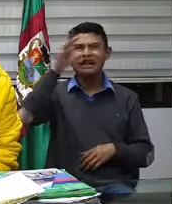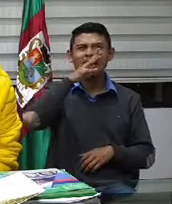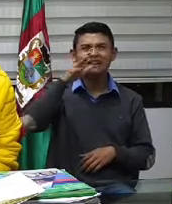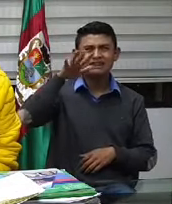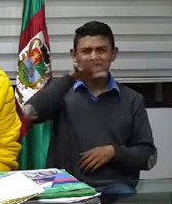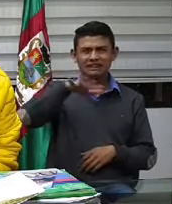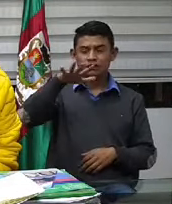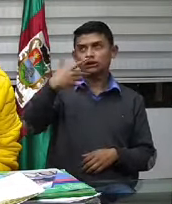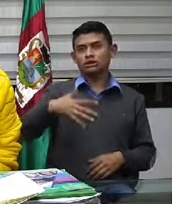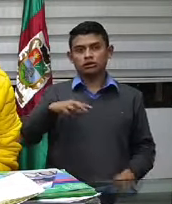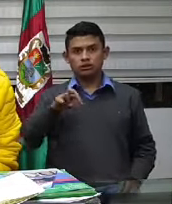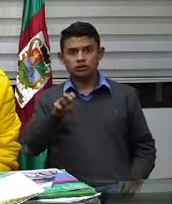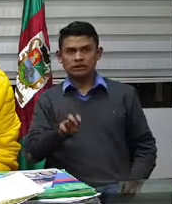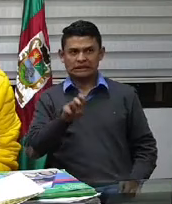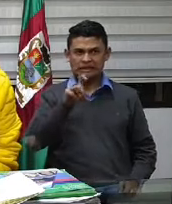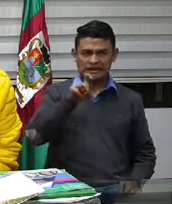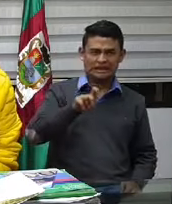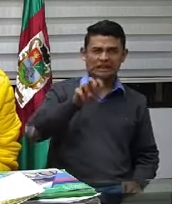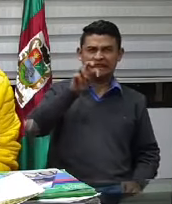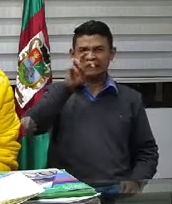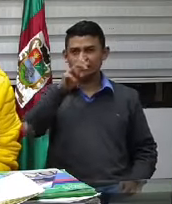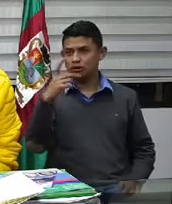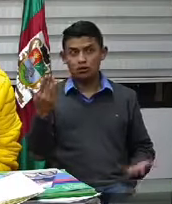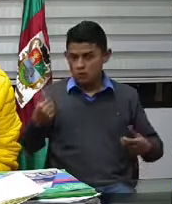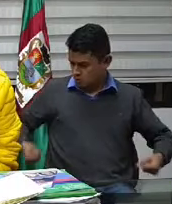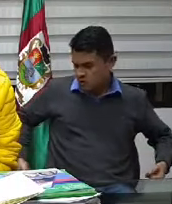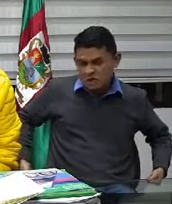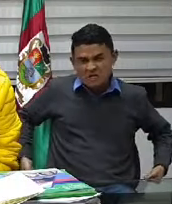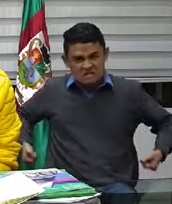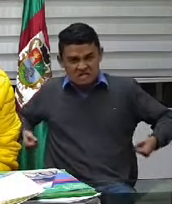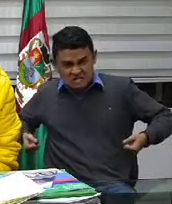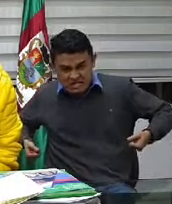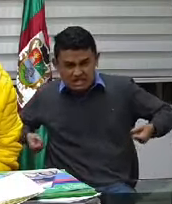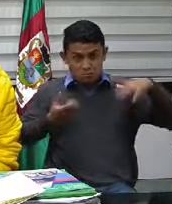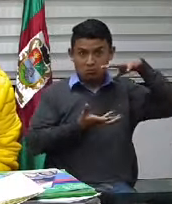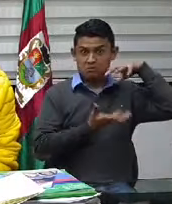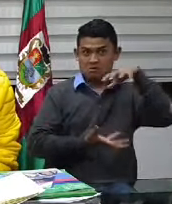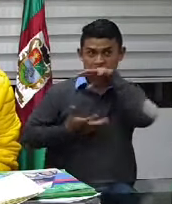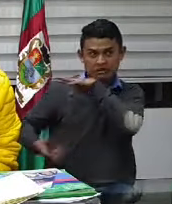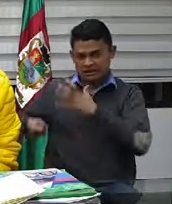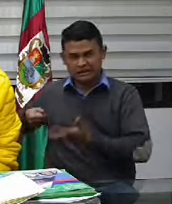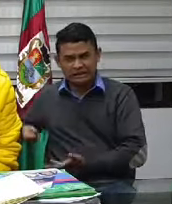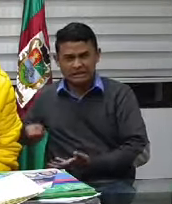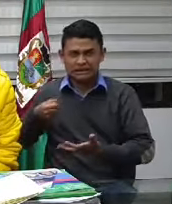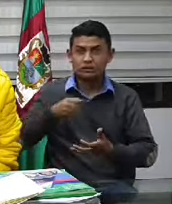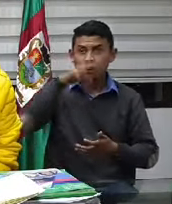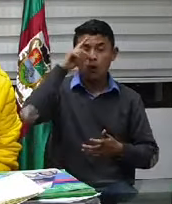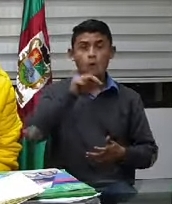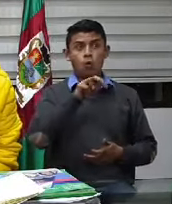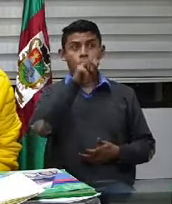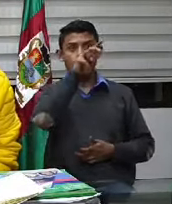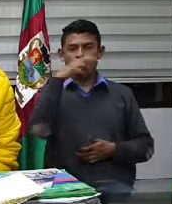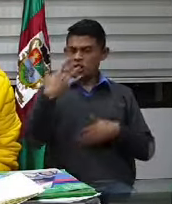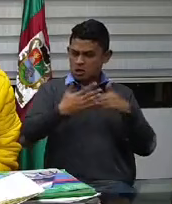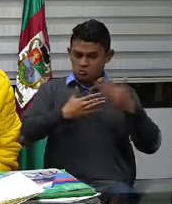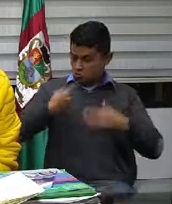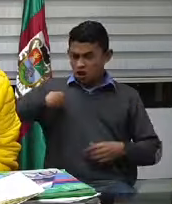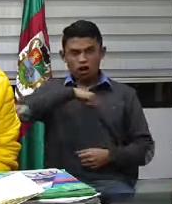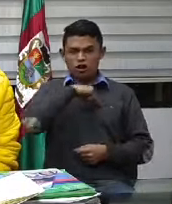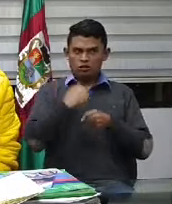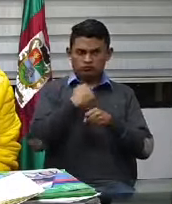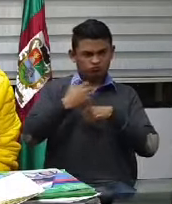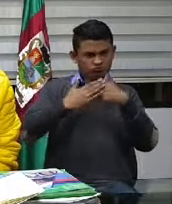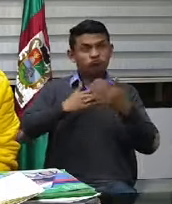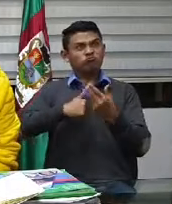Para que ahí sí puedan apoyar a gente que realmente lo necesita. Miren, es que hemos hecho una selección hasta ahora de las personas